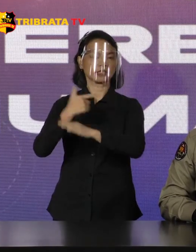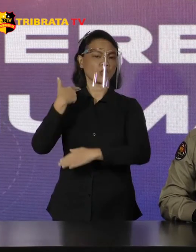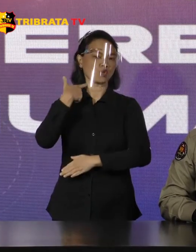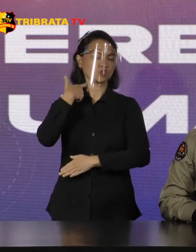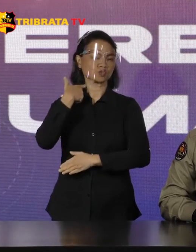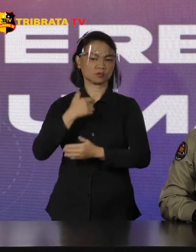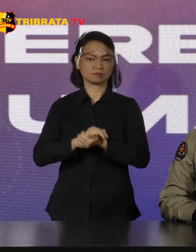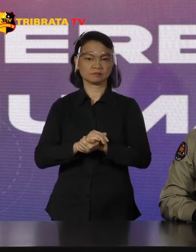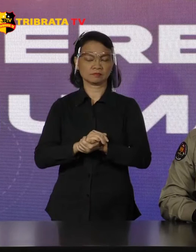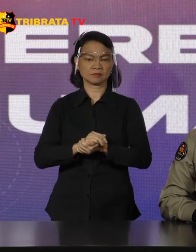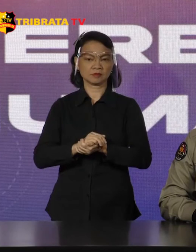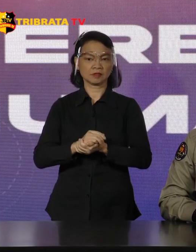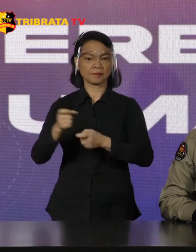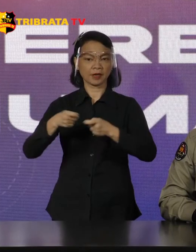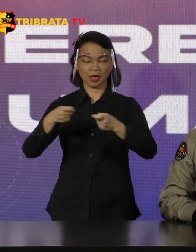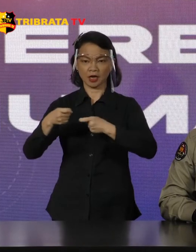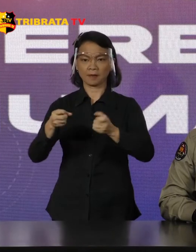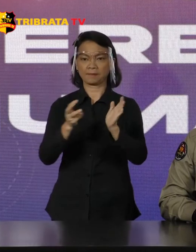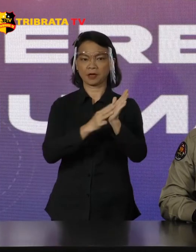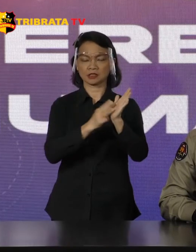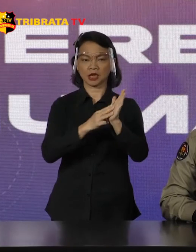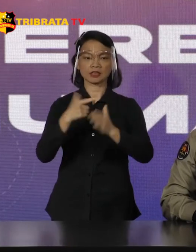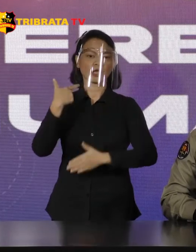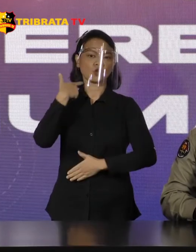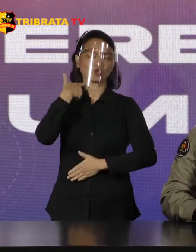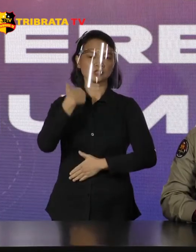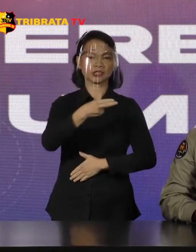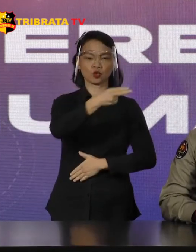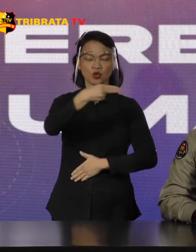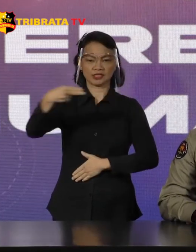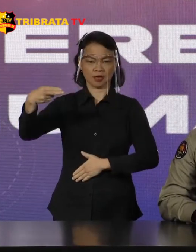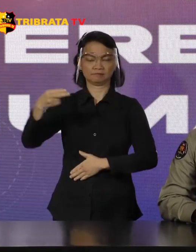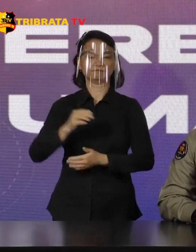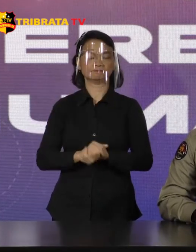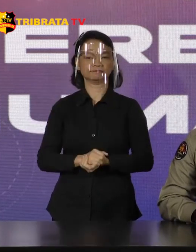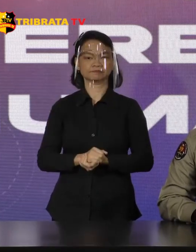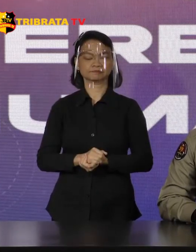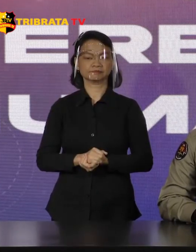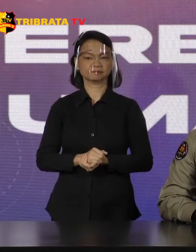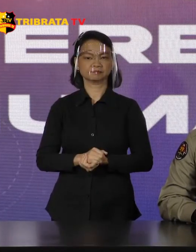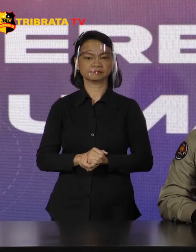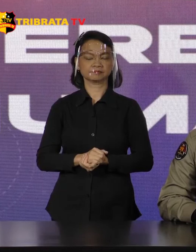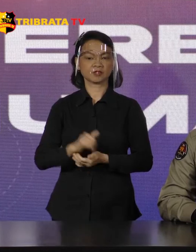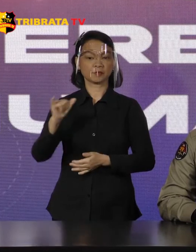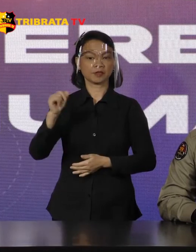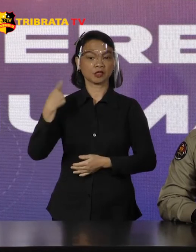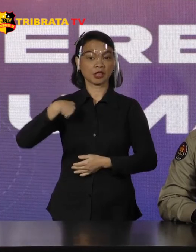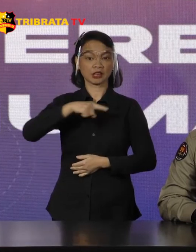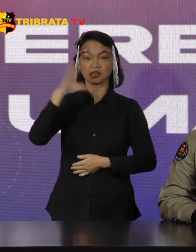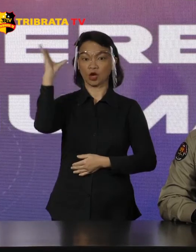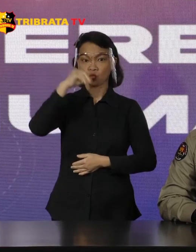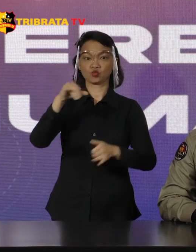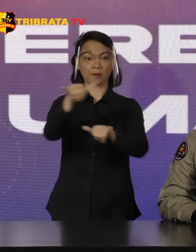penanganan permasalahan terorisme di tanah air Seperti kita ketahui bersama